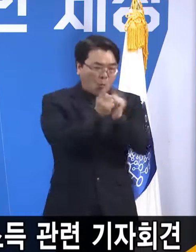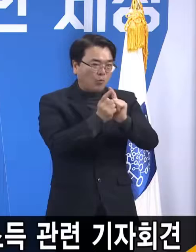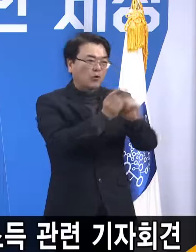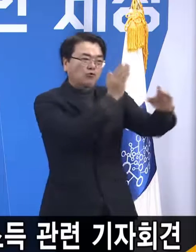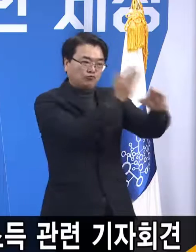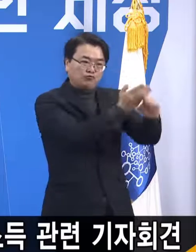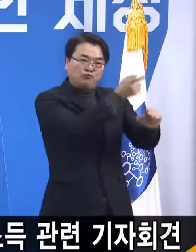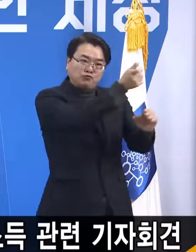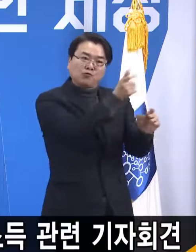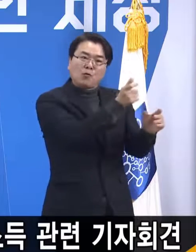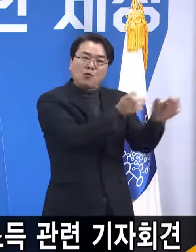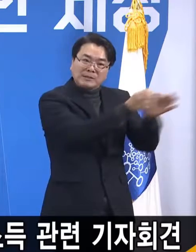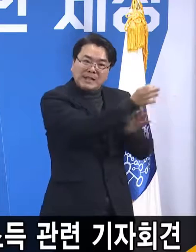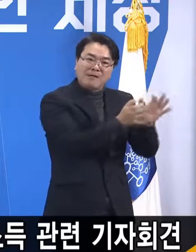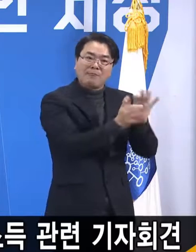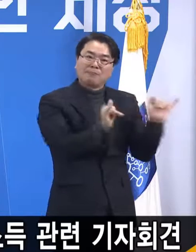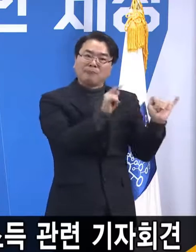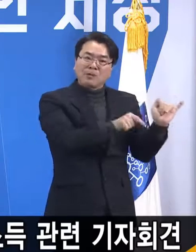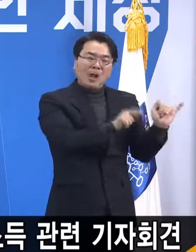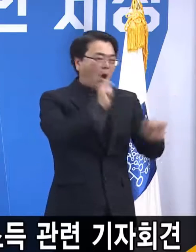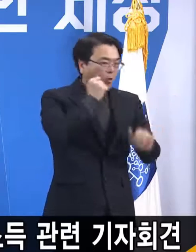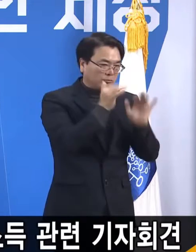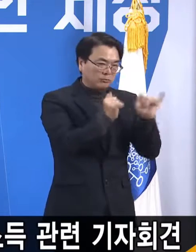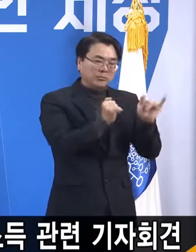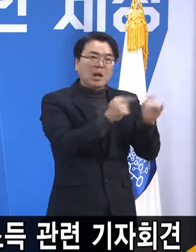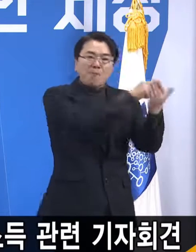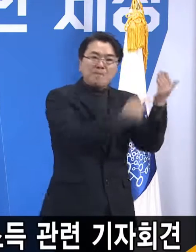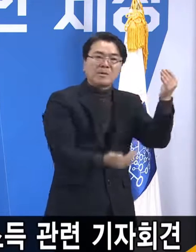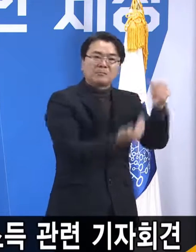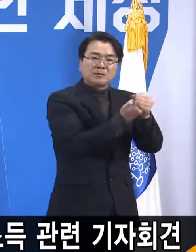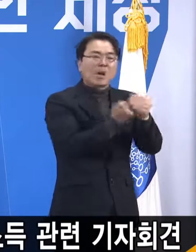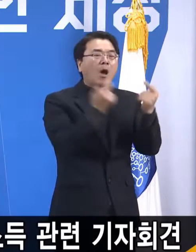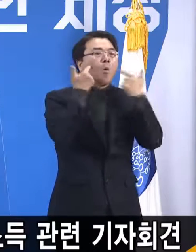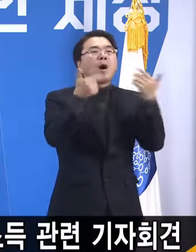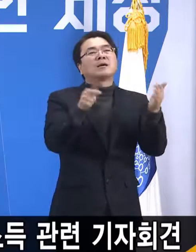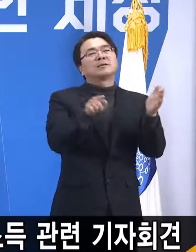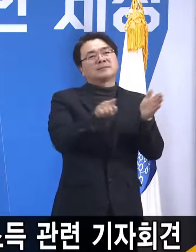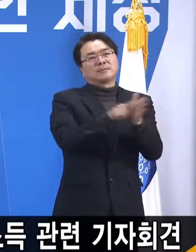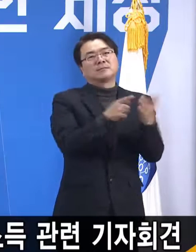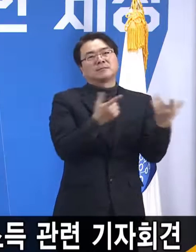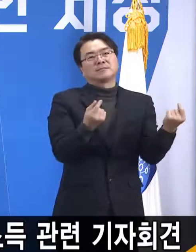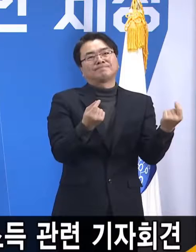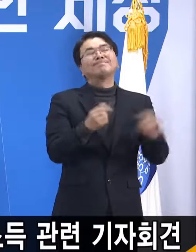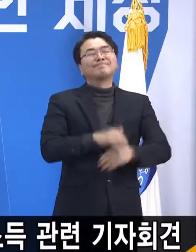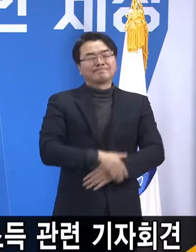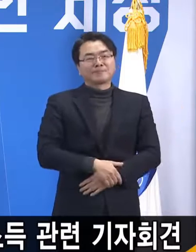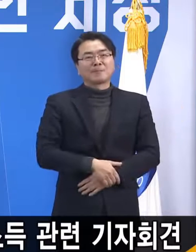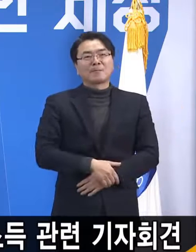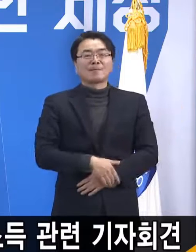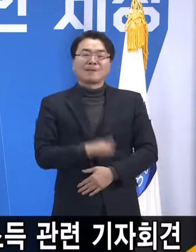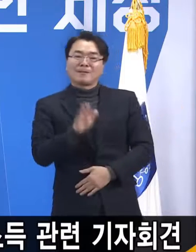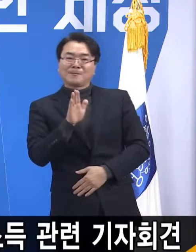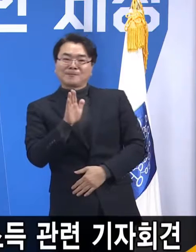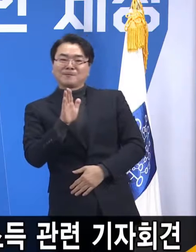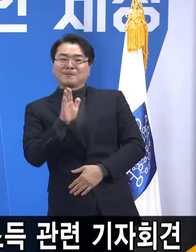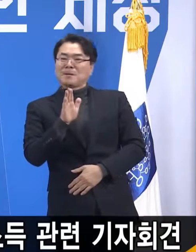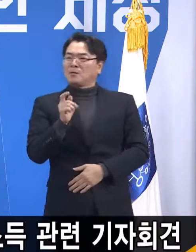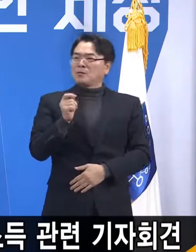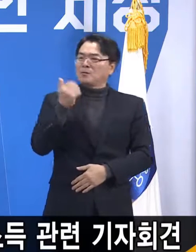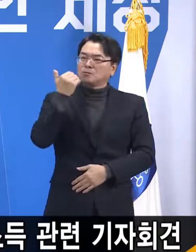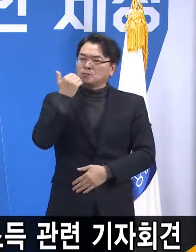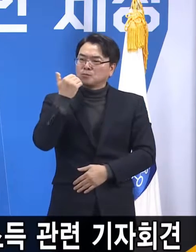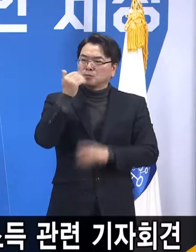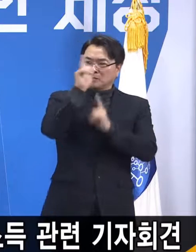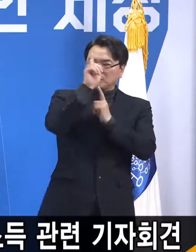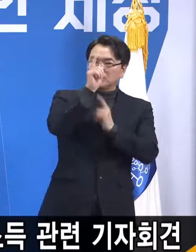골목상권의 어려운 분들이시라는 것은 분명한 사실입니다. 중앙일보 채무란 잠깐만요. 아까 이낙연